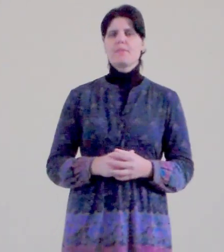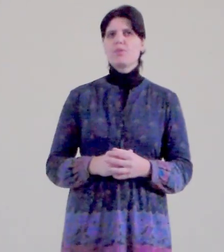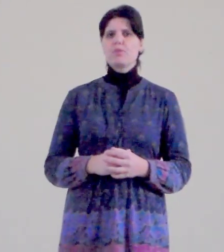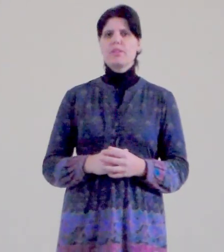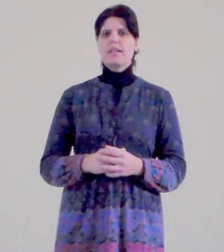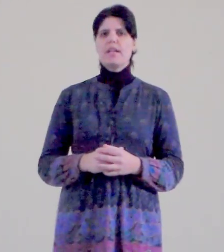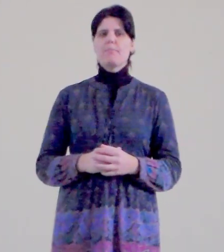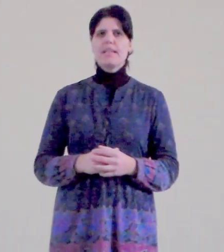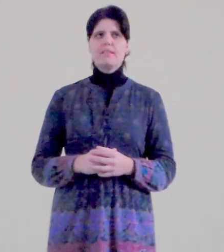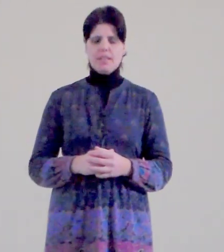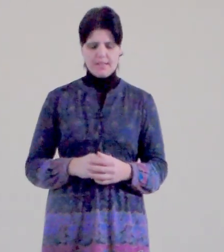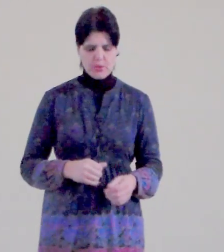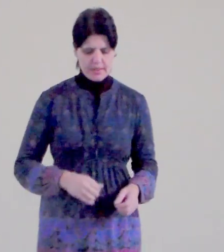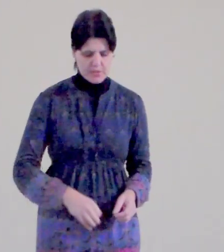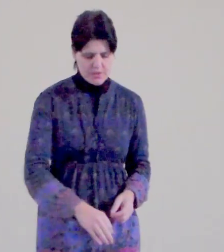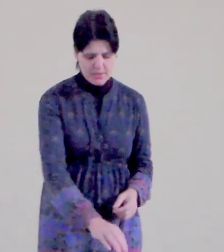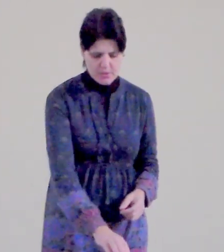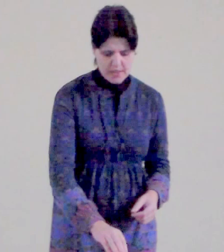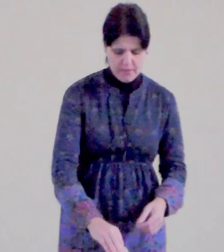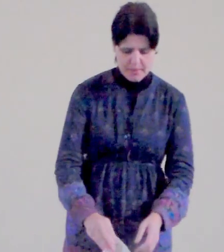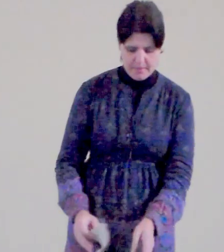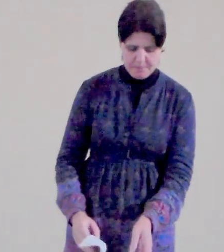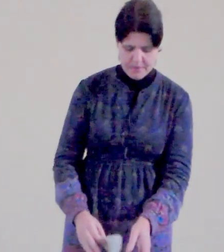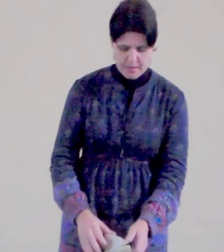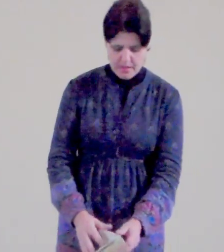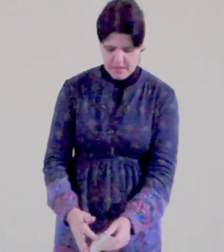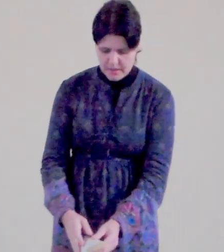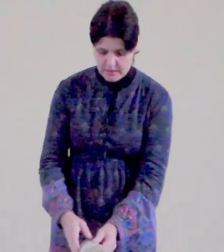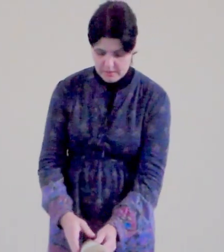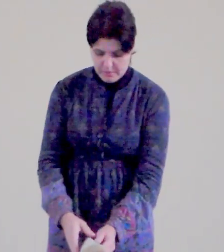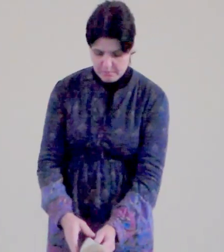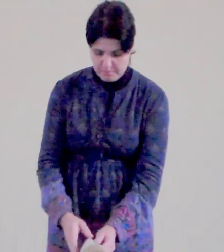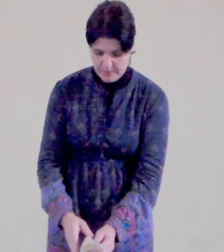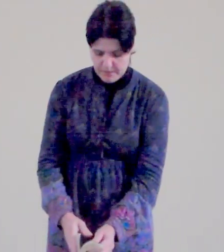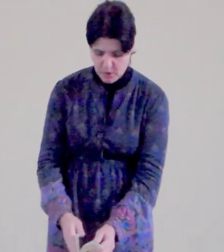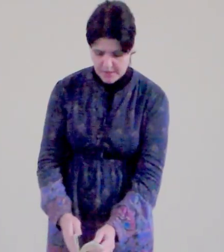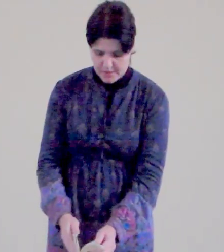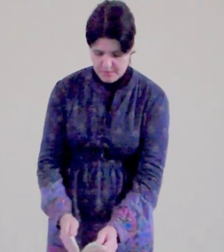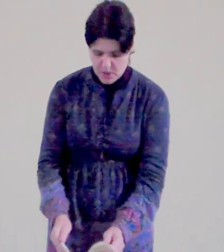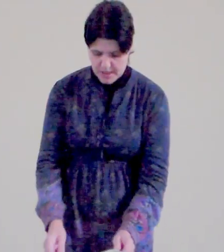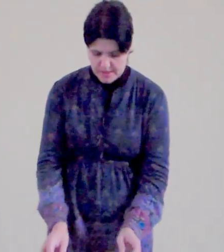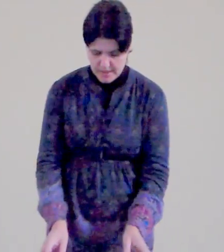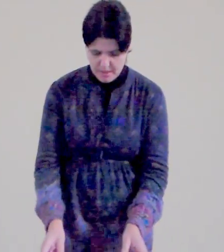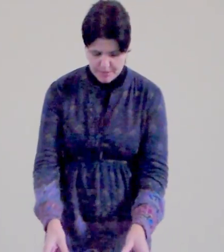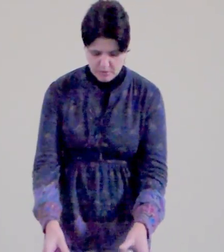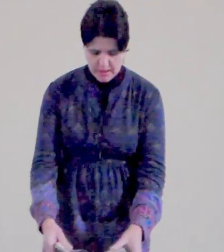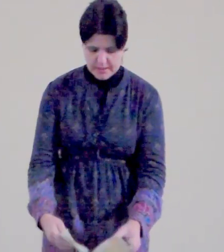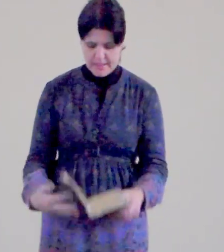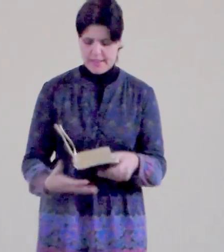tvojí životě. Amen. Haleluja. Takže se dostáváme k 1. korinským, 13. kapitolám, kde je